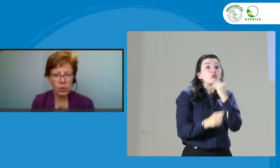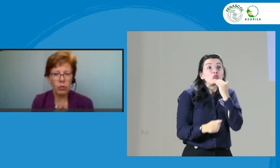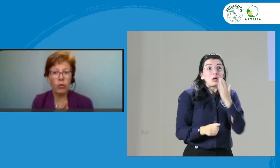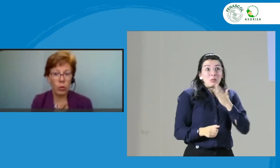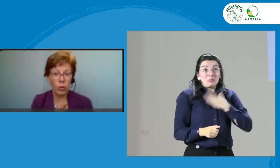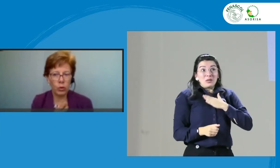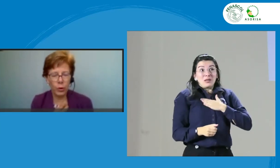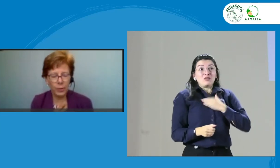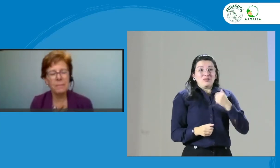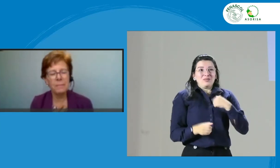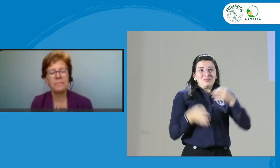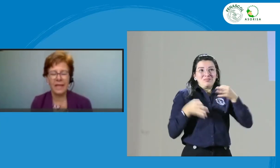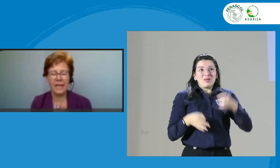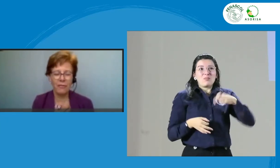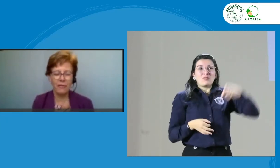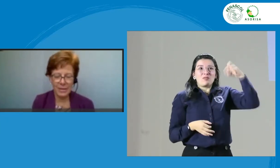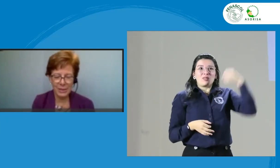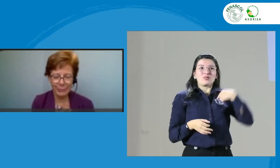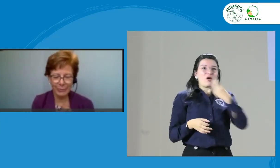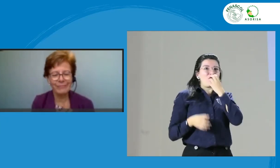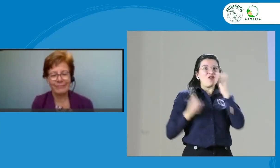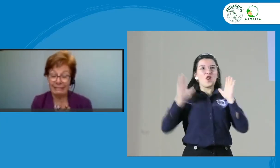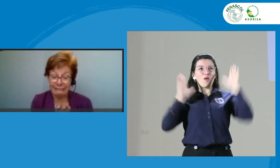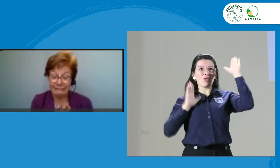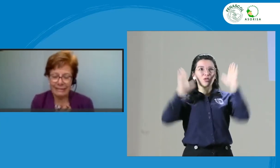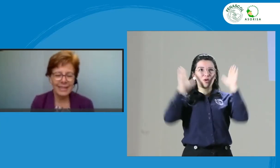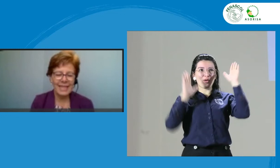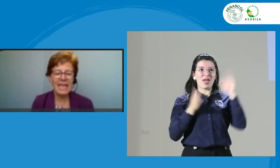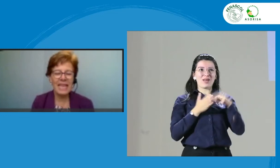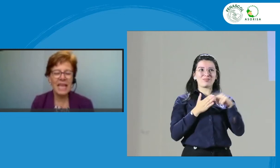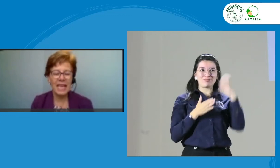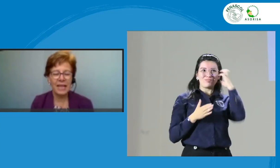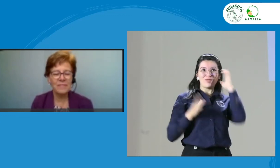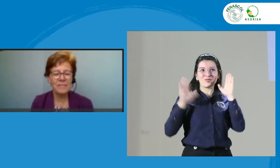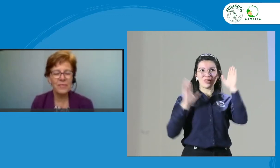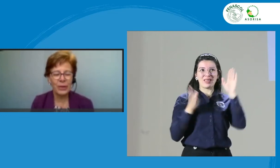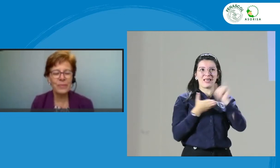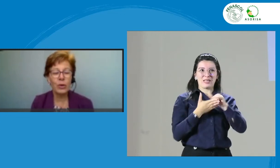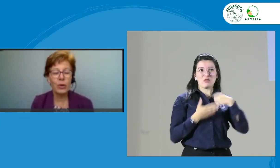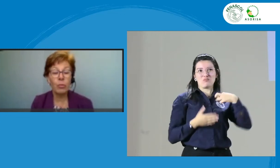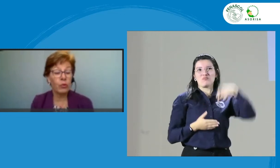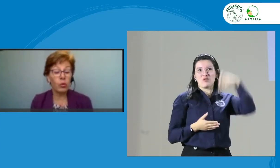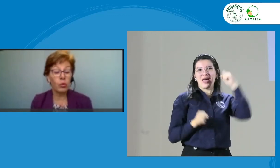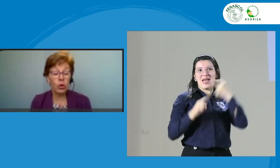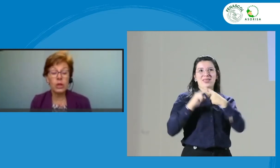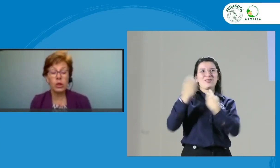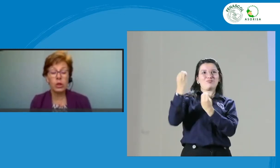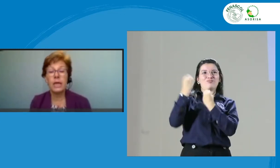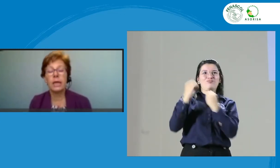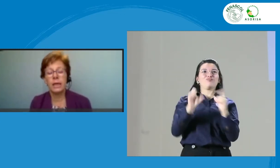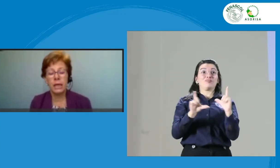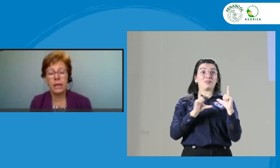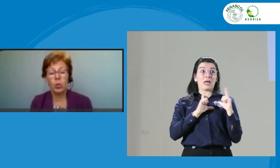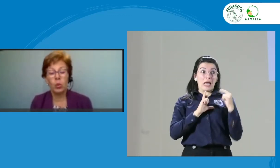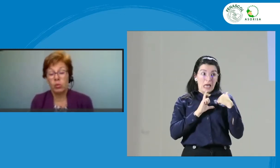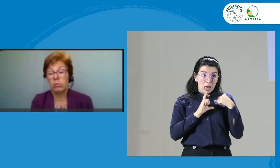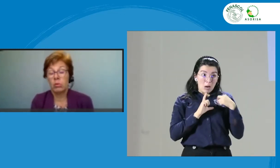soy fonaudióloga de formación. Y, bueno, como fonaudióloga yo tenía que tener una